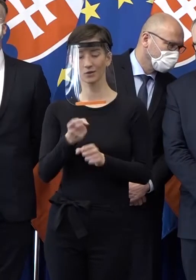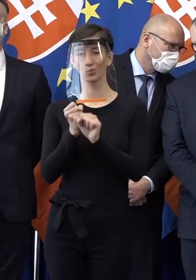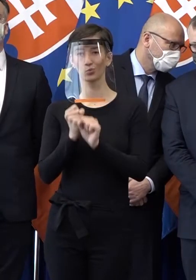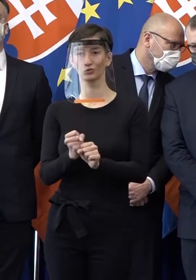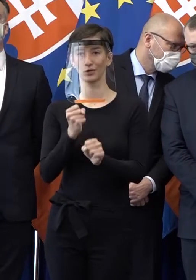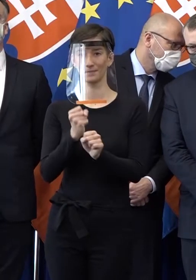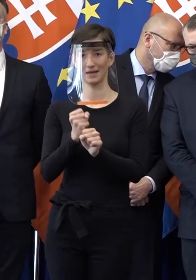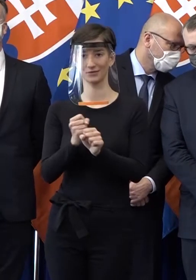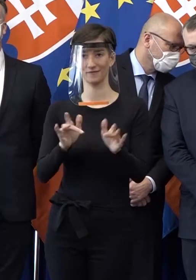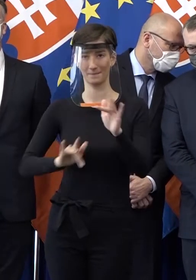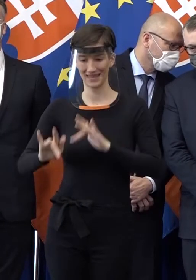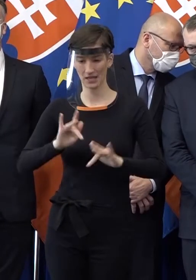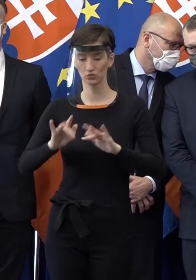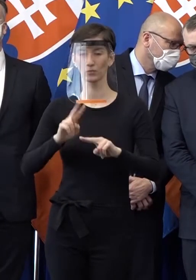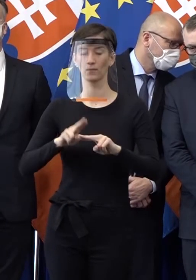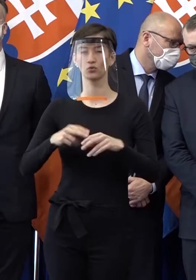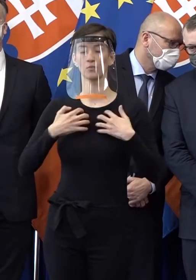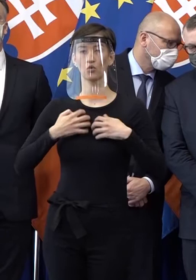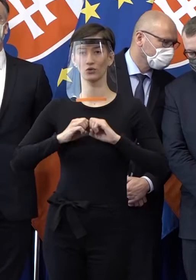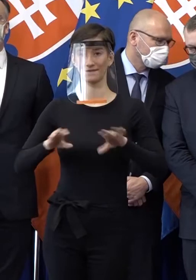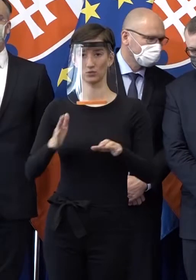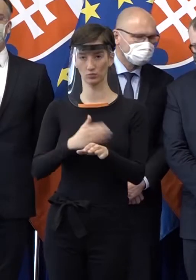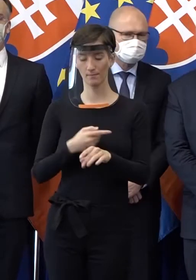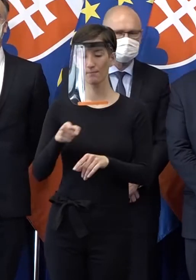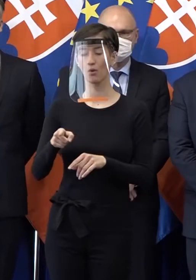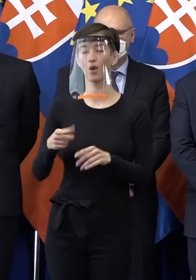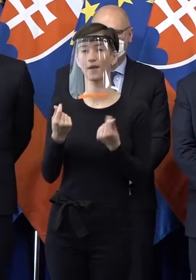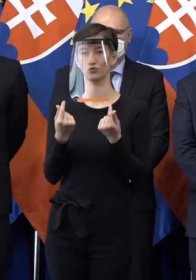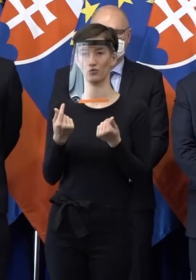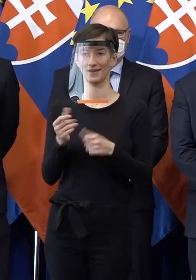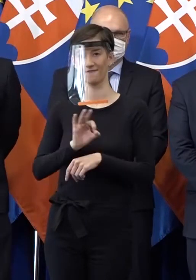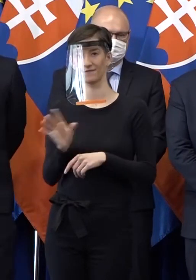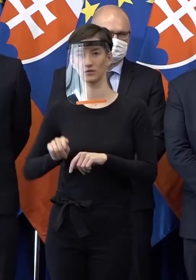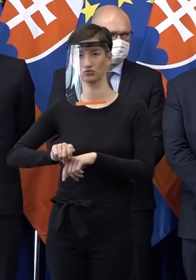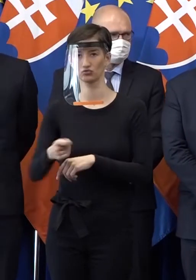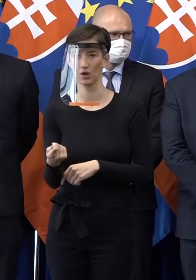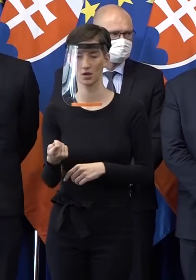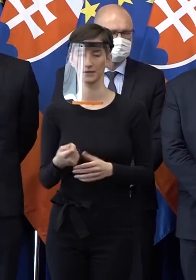ožíbení ekonomiky naštartovať a zase začať prispievať, tak ako sme prispievali doteraz.